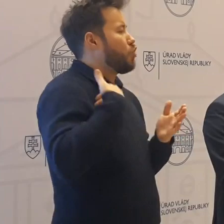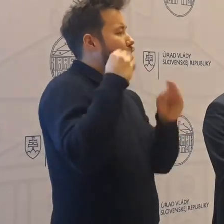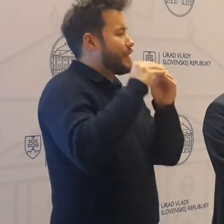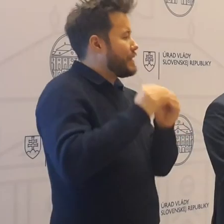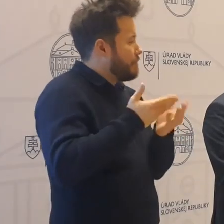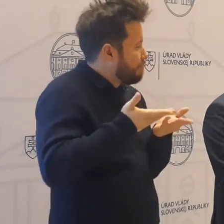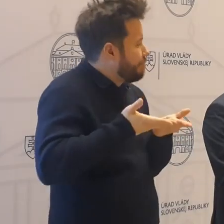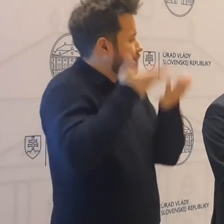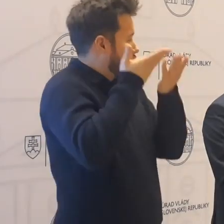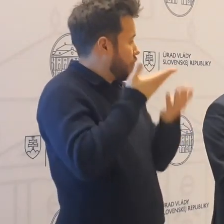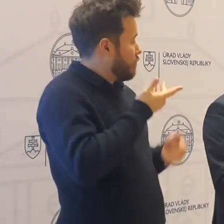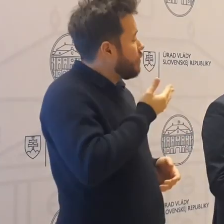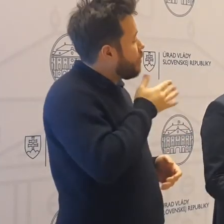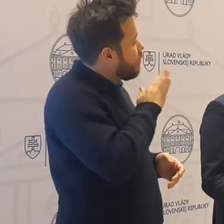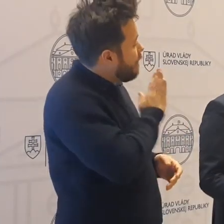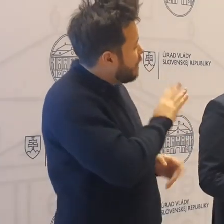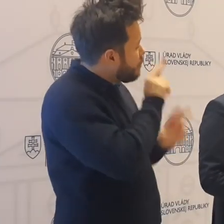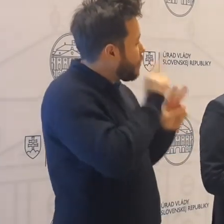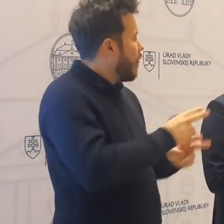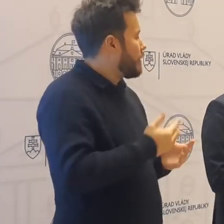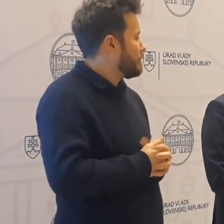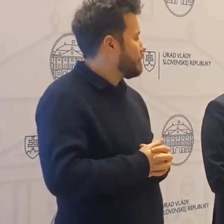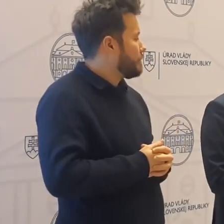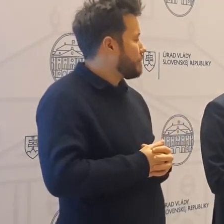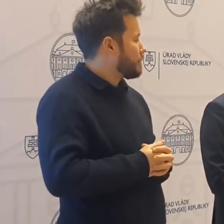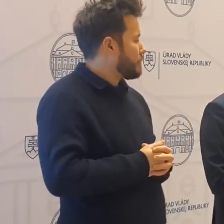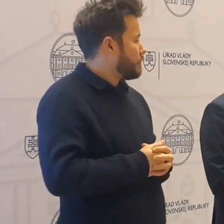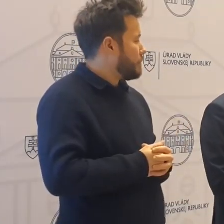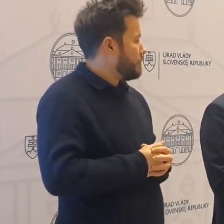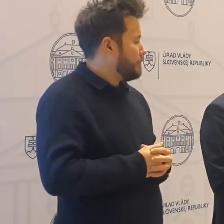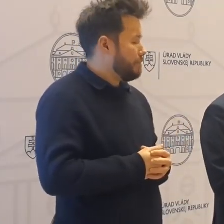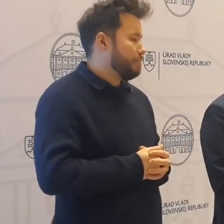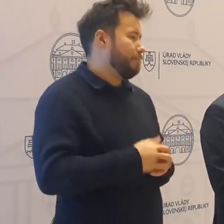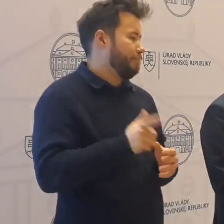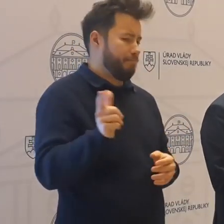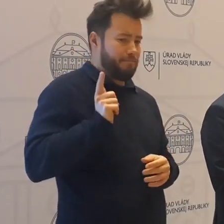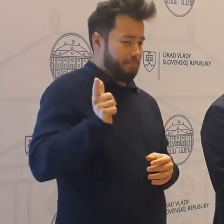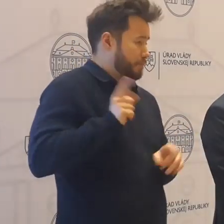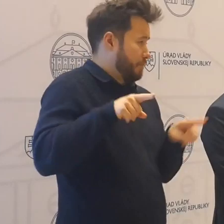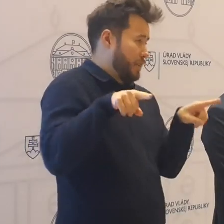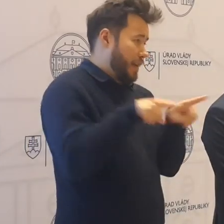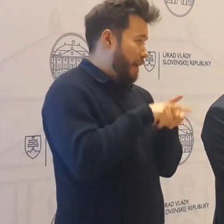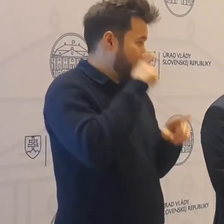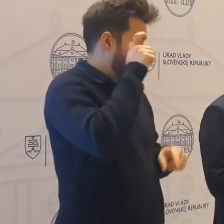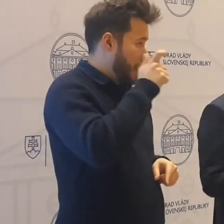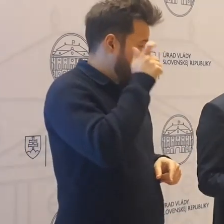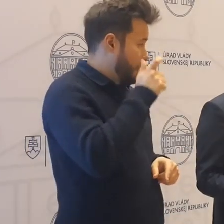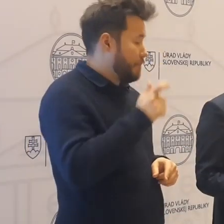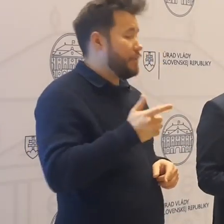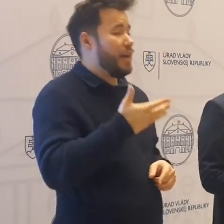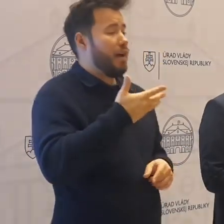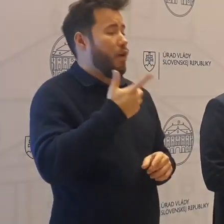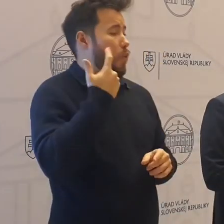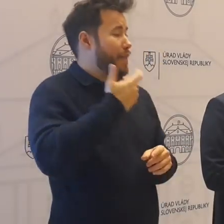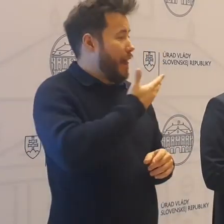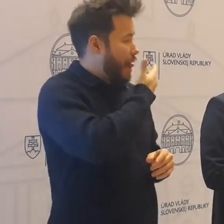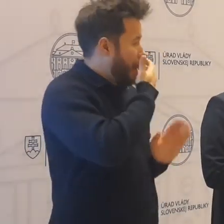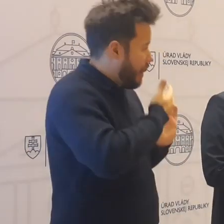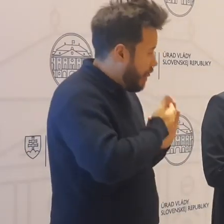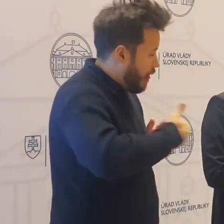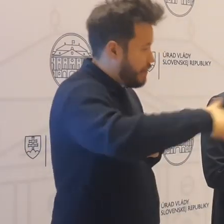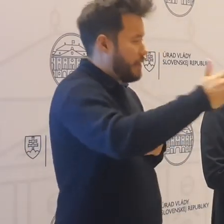V tomto sme zajedno a dlhodobo už od leta, či už odborári alebo následne aj